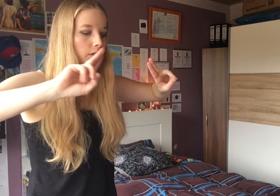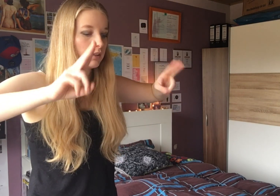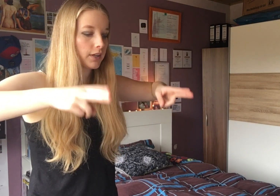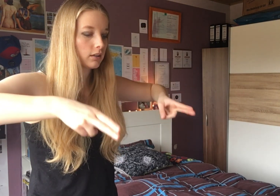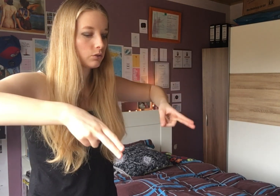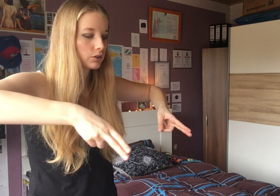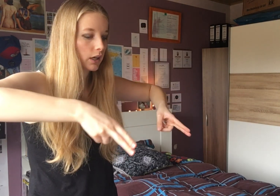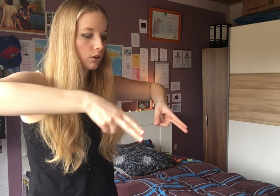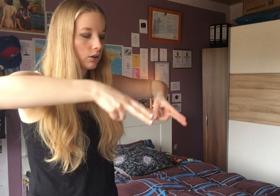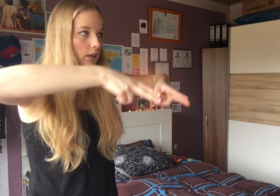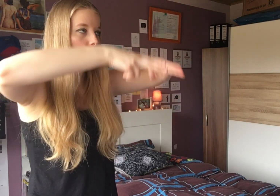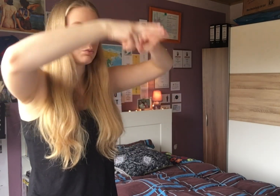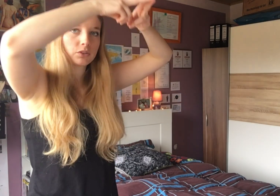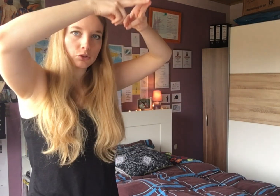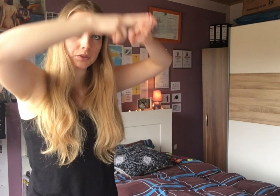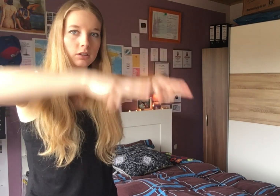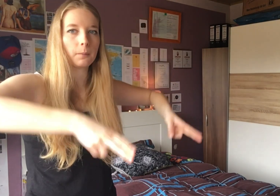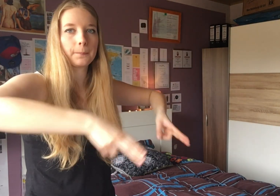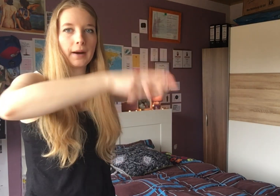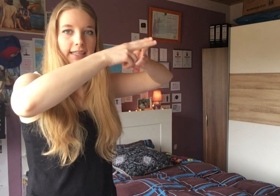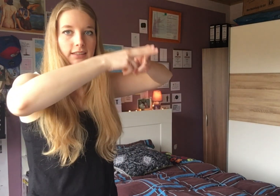mit den Fingern sozusagen ganz hoch bis zur Spitze. Paris.